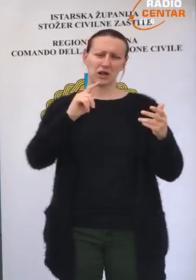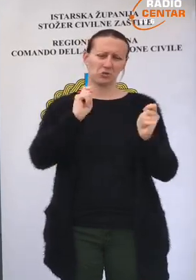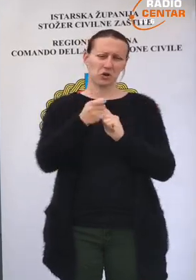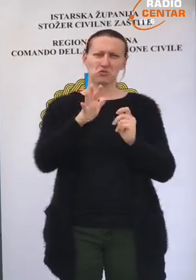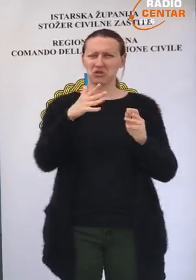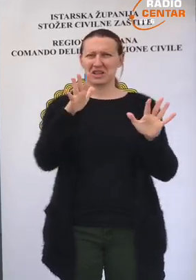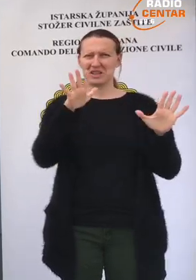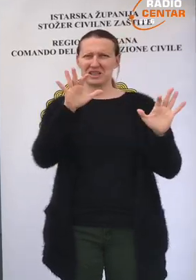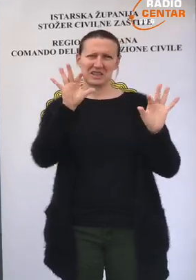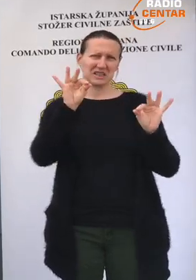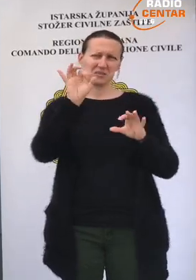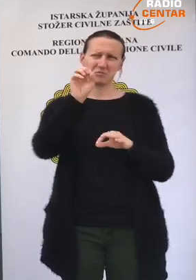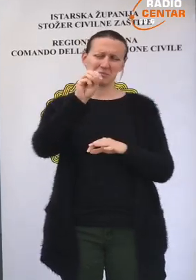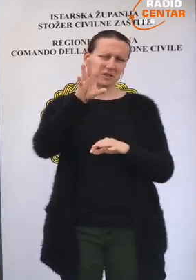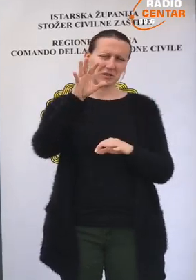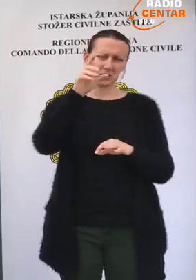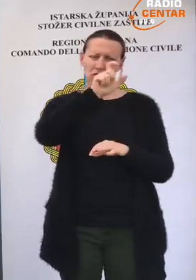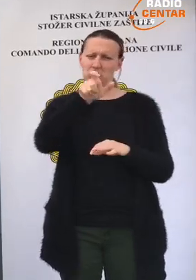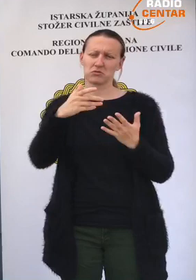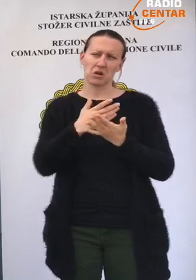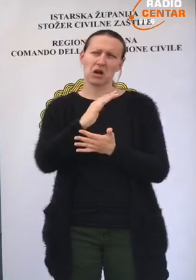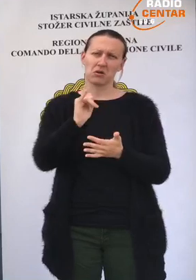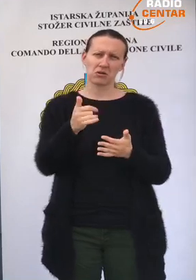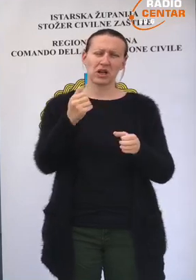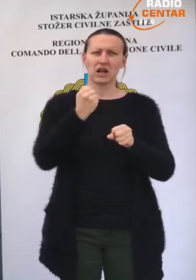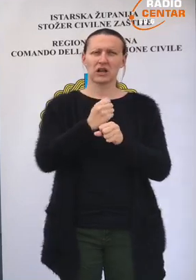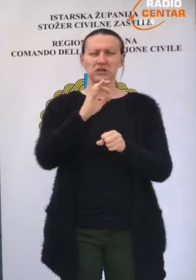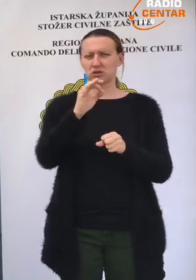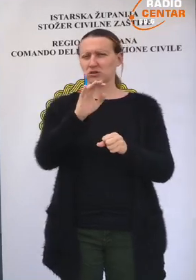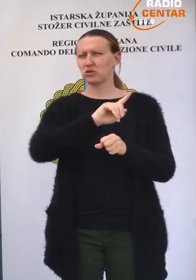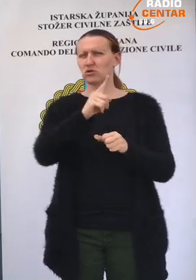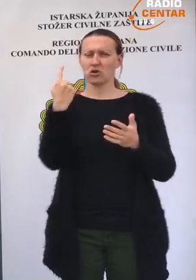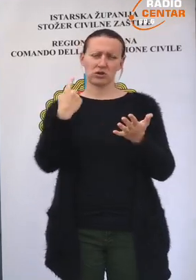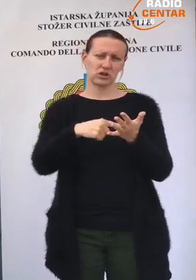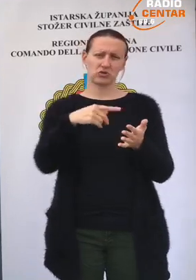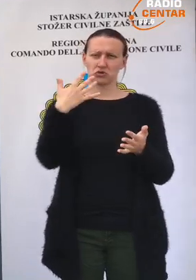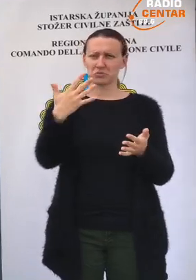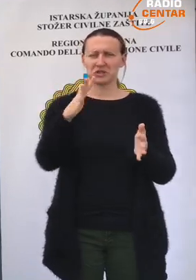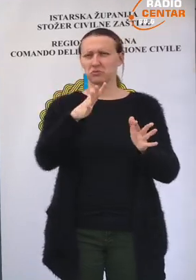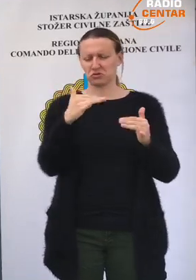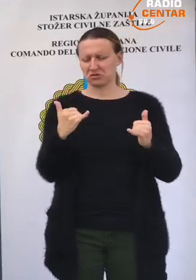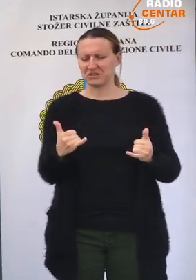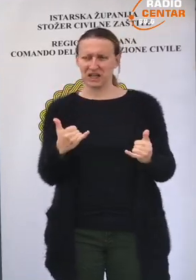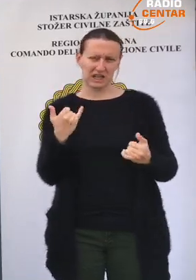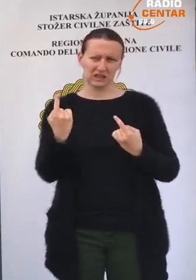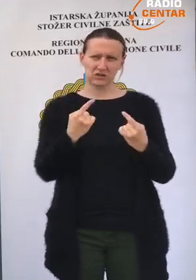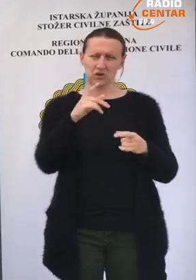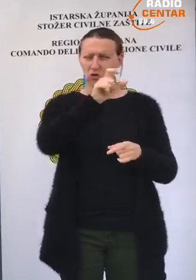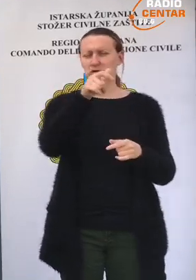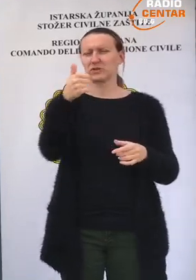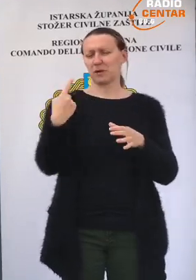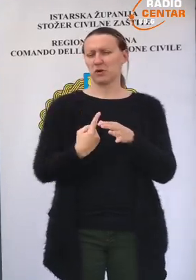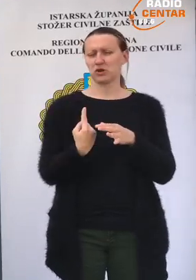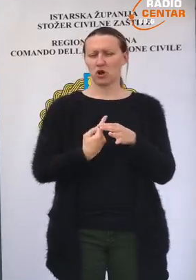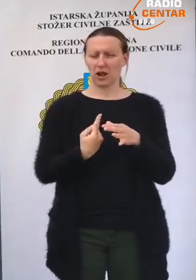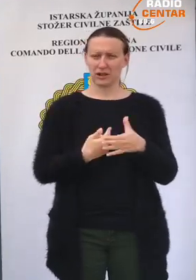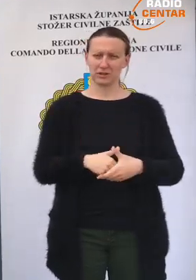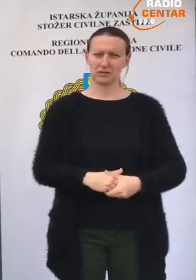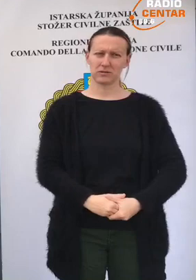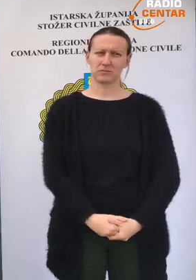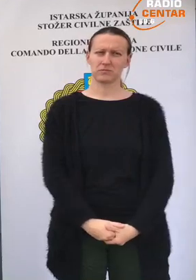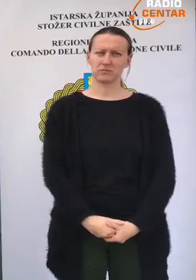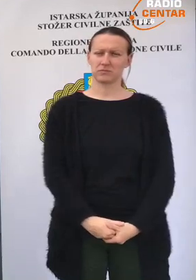možda je razlika desetak petnaest osoba ako je. Znači radi se do tisuću pedeset možda u ovom trenutku osoba u samoizolaciji.